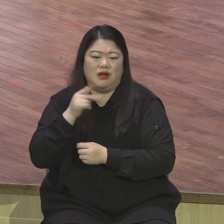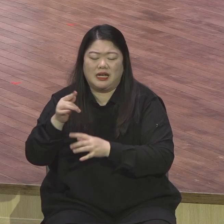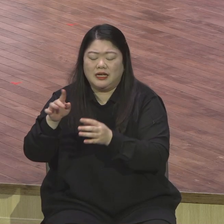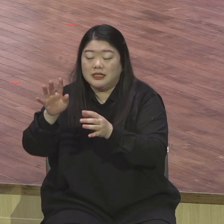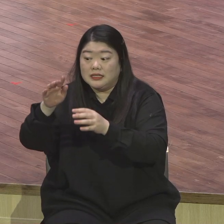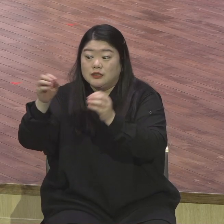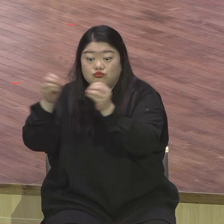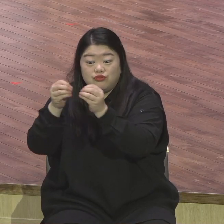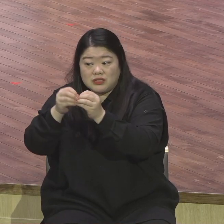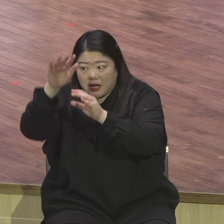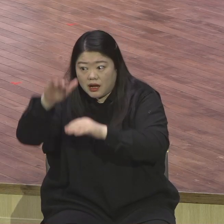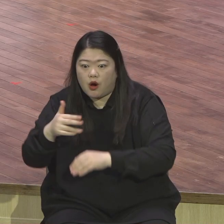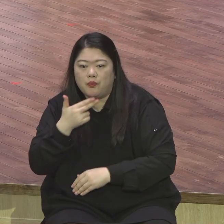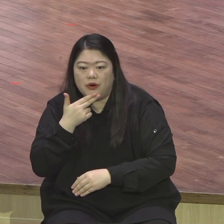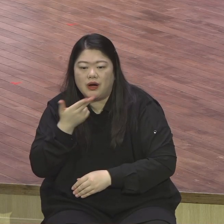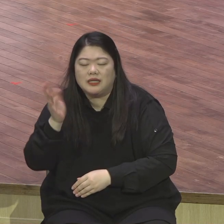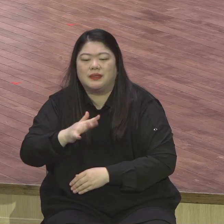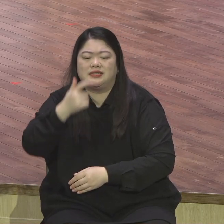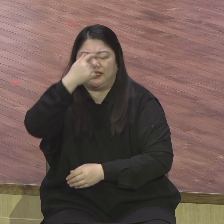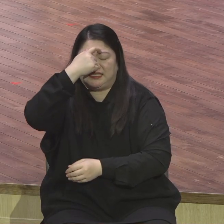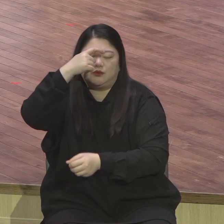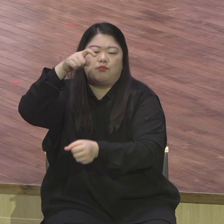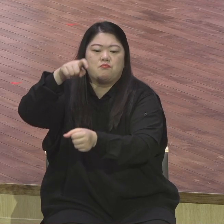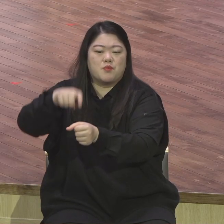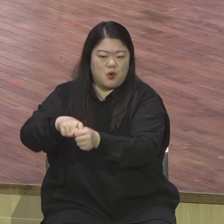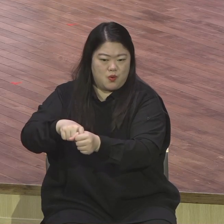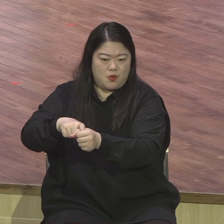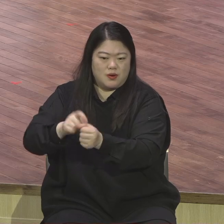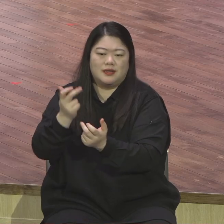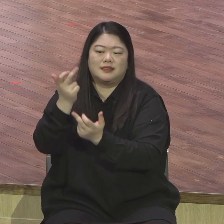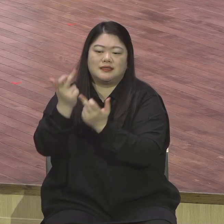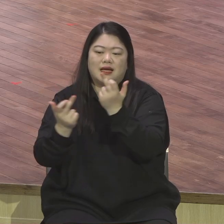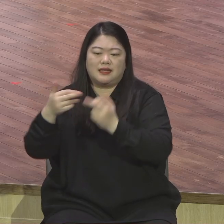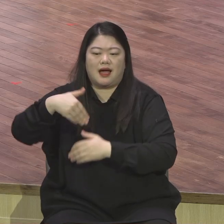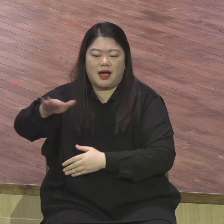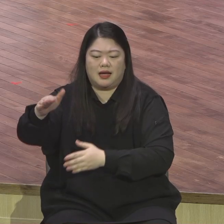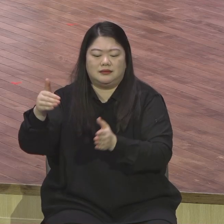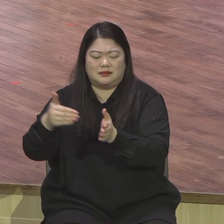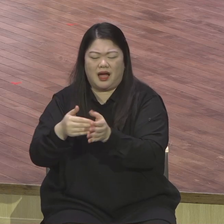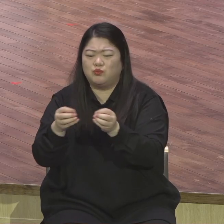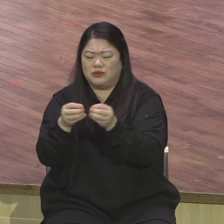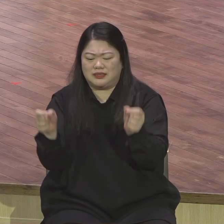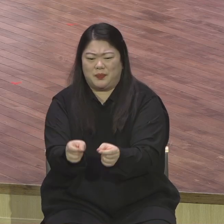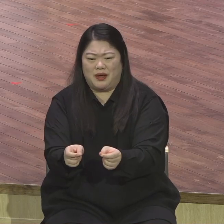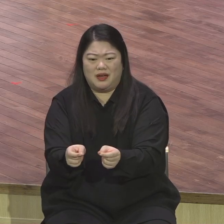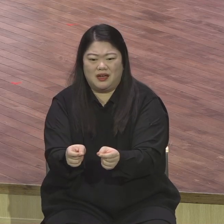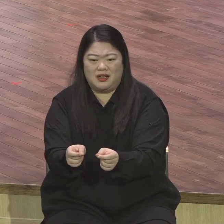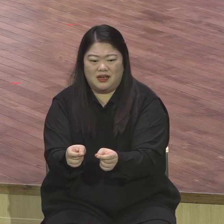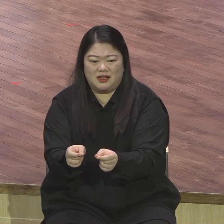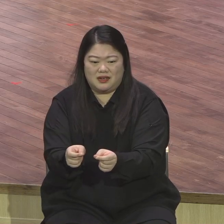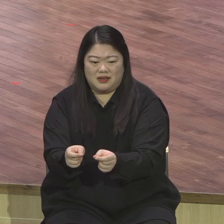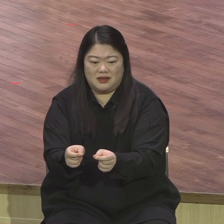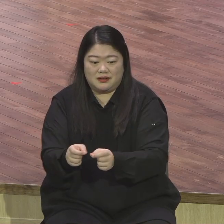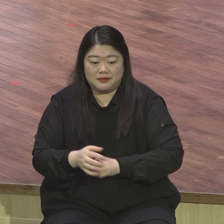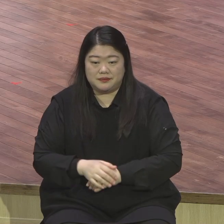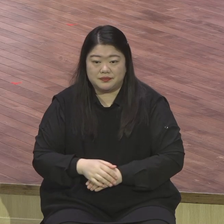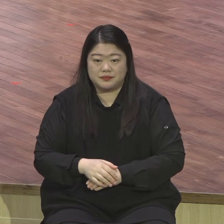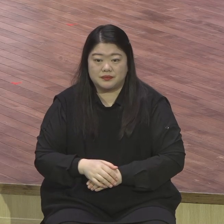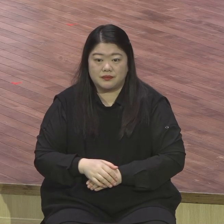올라가시니 그랬어요 기도하러 산에 올라가셨어요 그런데 예수님께서 기도하실 때에 갑자기 그 모습이 확 변형이